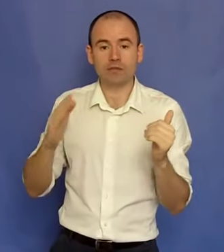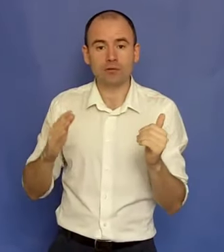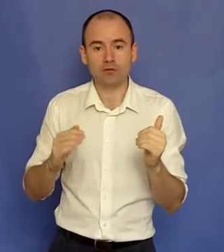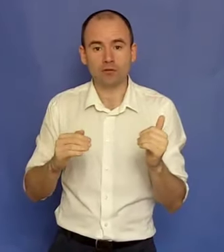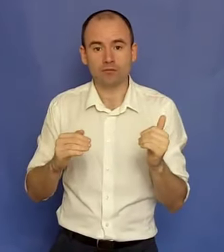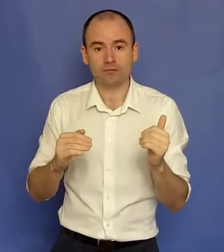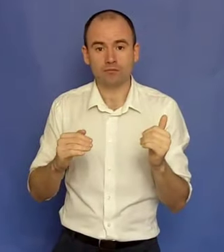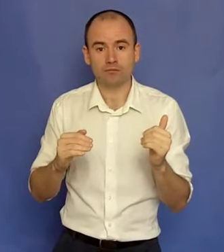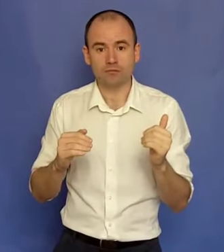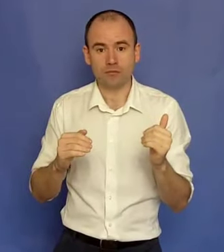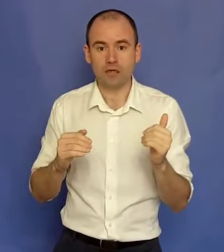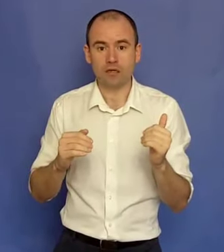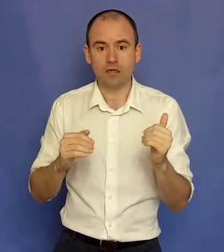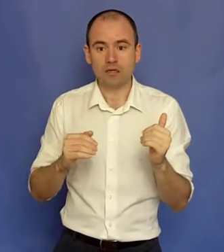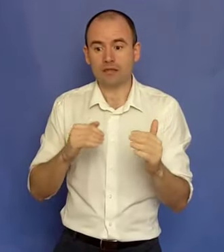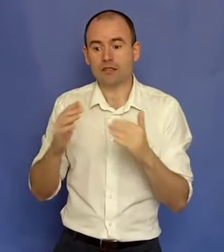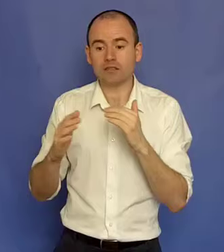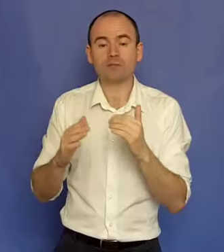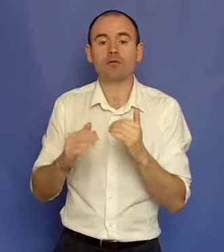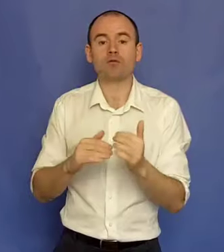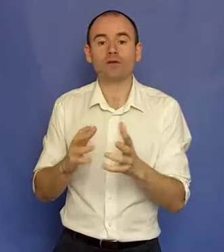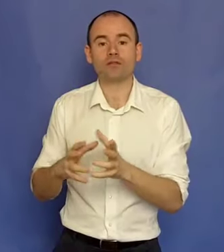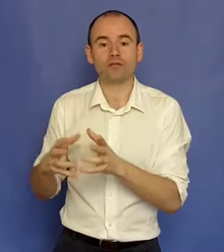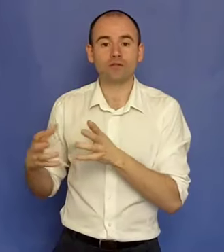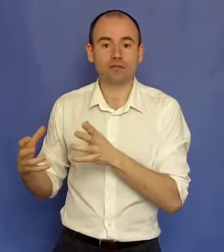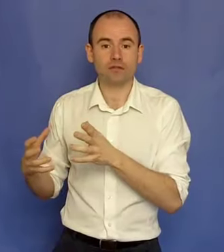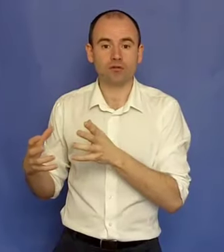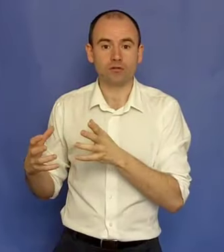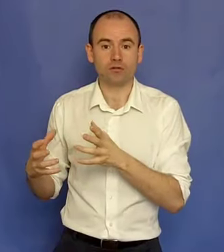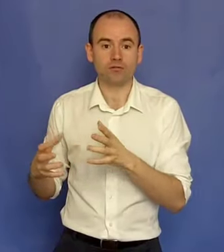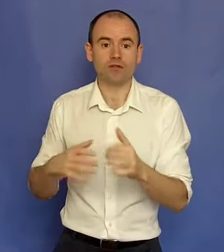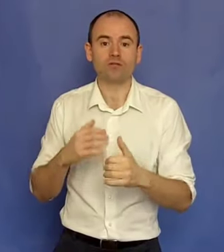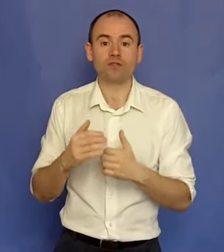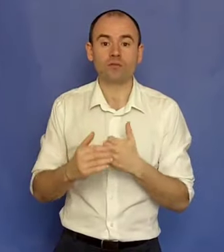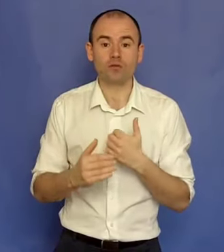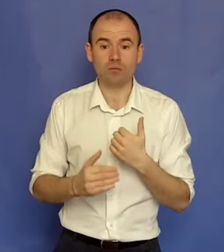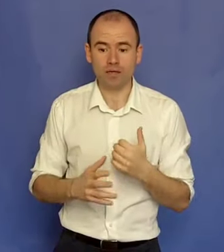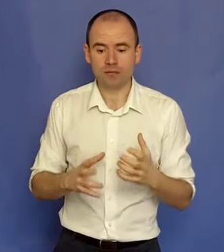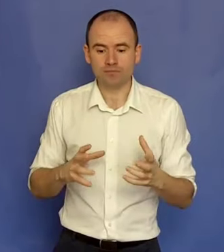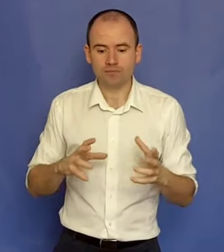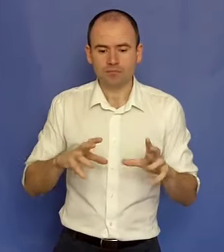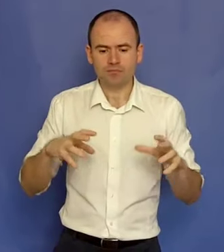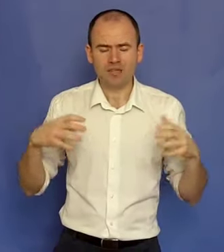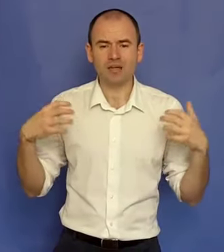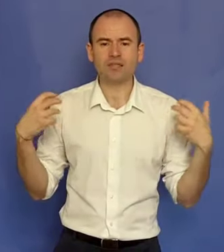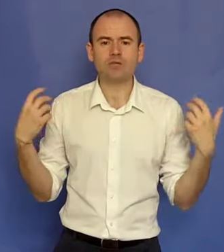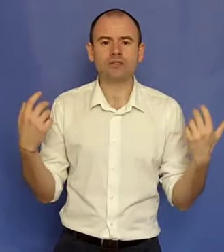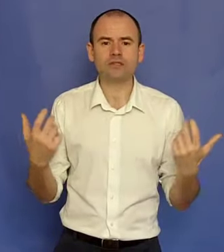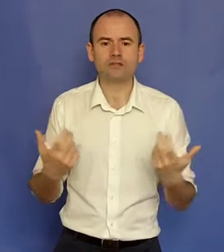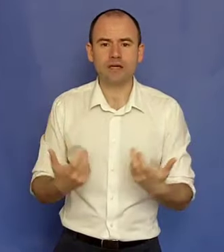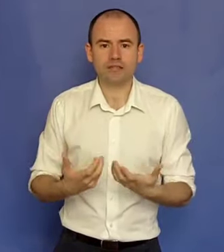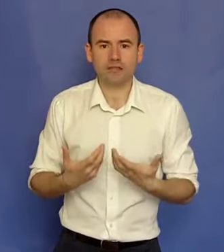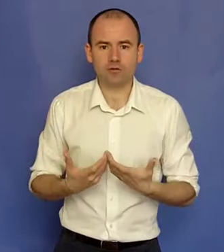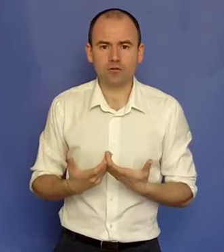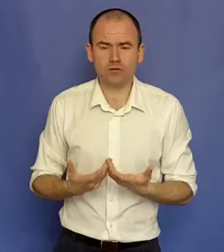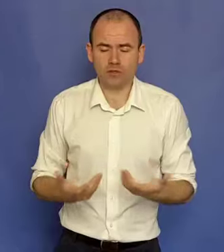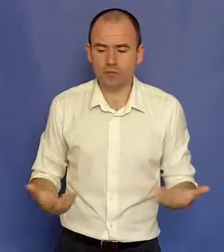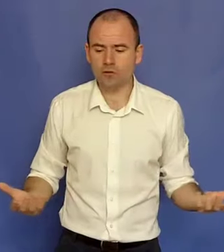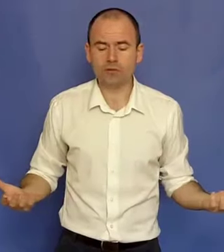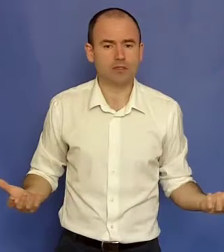antreprenor? Da? Dacă ești antreprenor, cum faci să devii investitor? Să faci suficient de mulți bani ca să ai un stil de viață exact cum îți dorești și până la urmă de